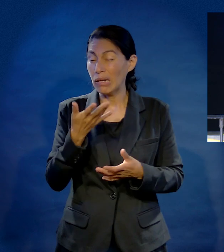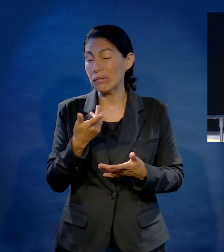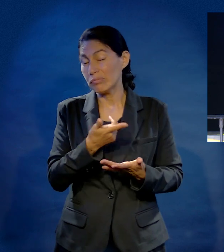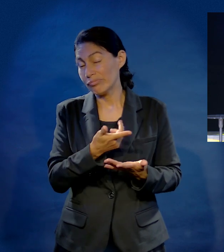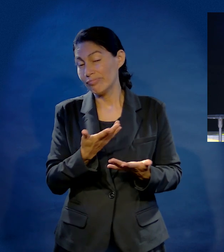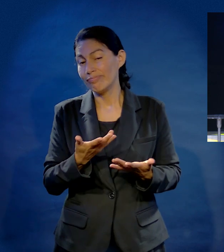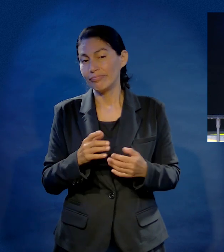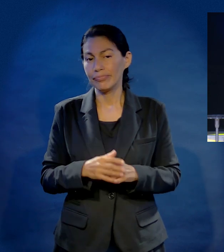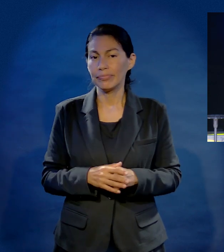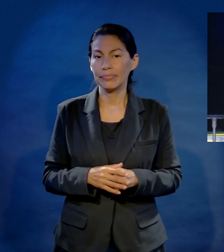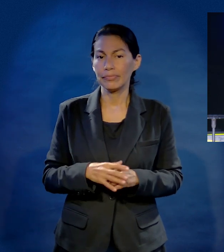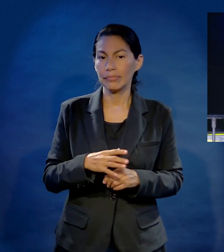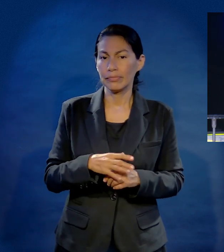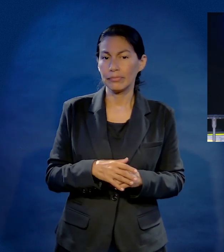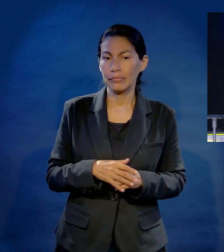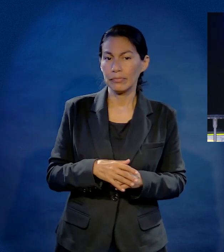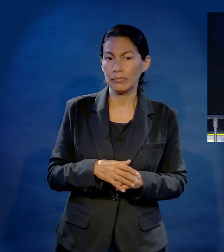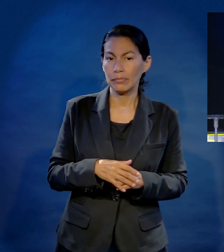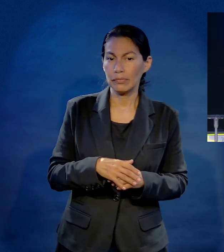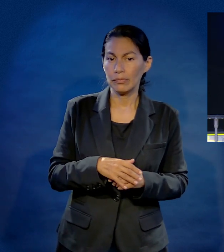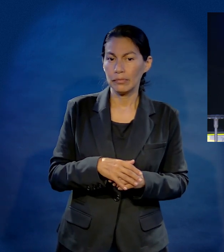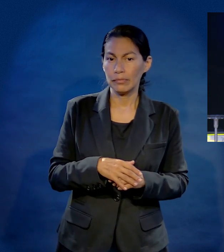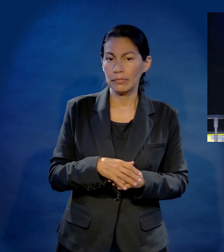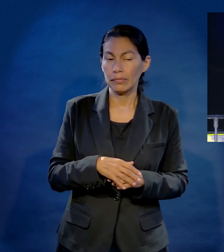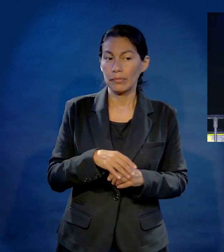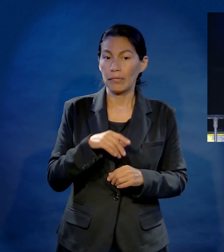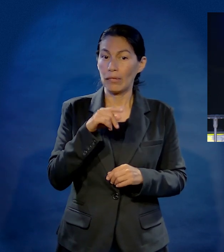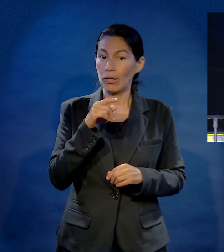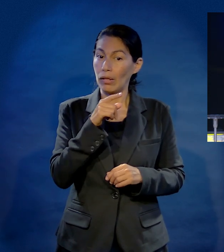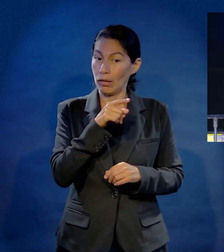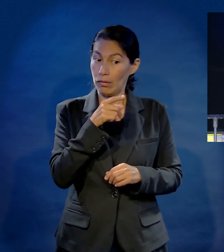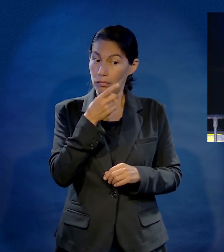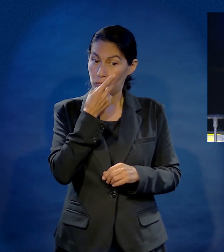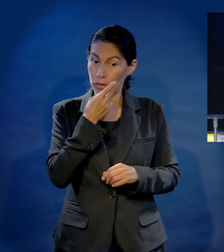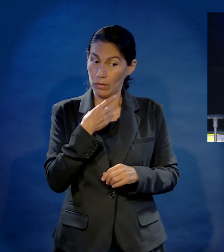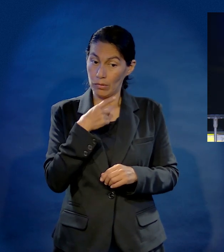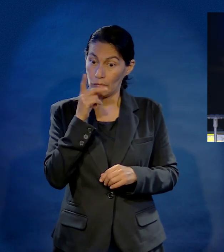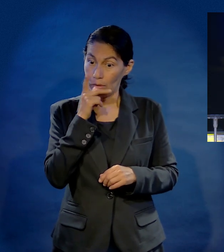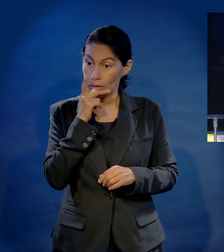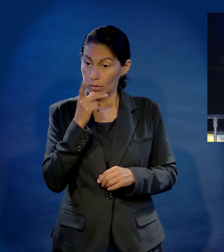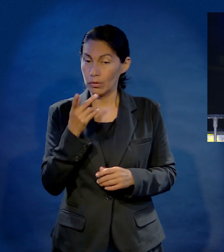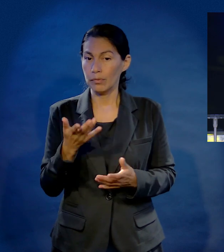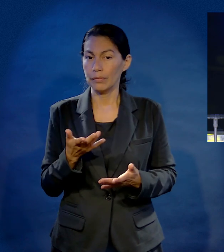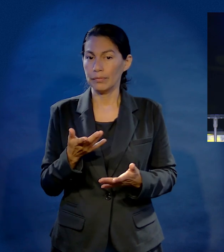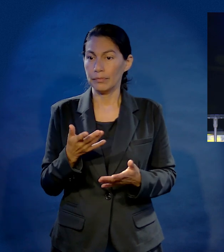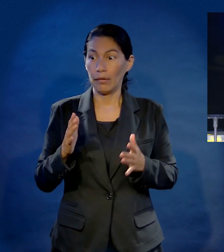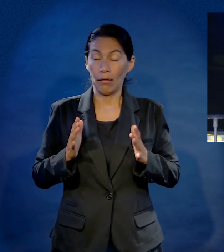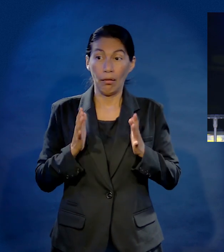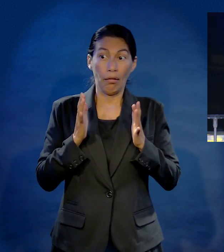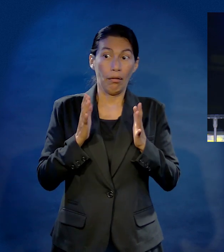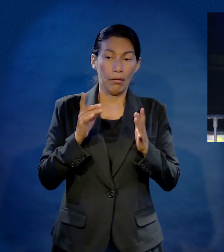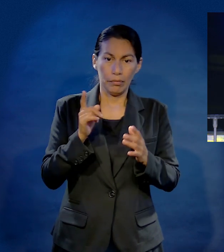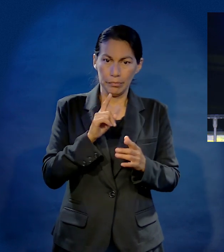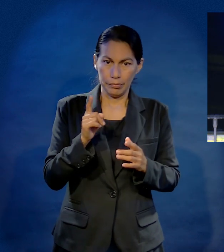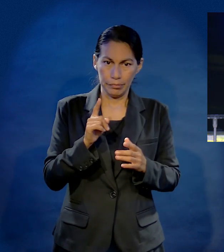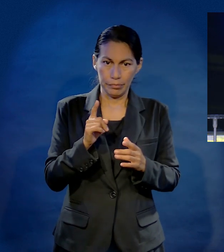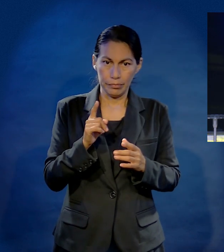le di el diagnóstico que mi papá tenía, me dice, pastor, mire, le voy a decir esto. No se asuste, pero